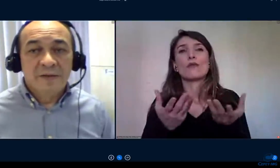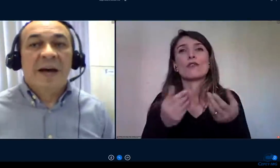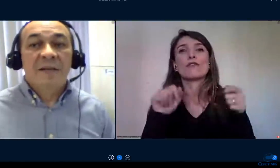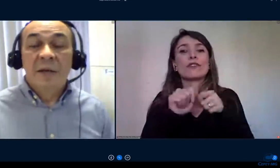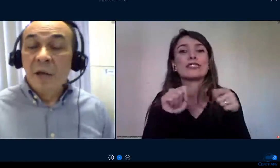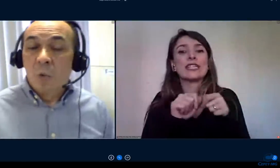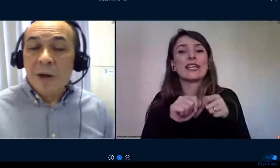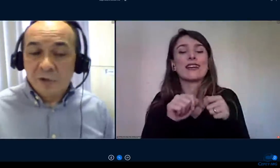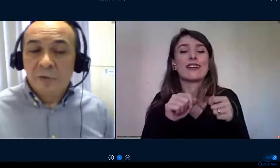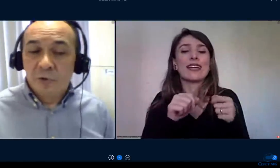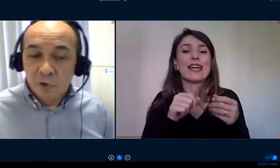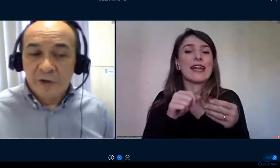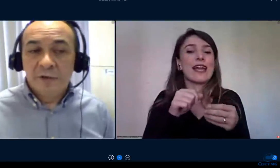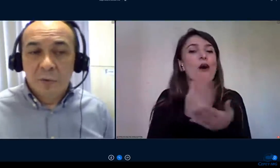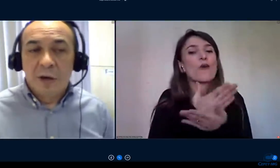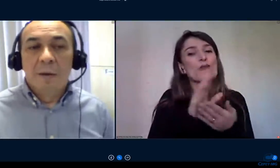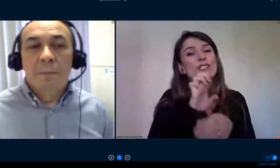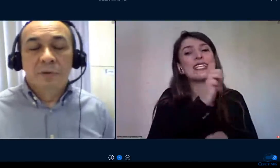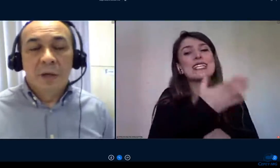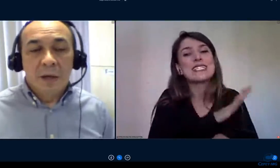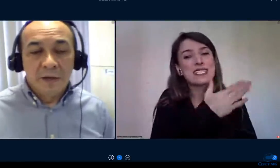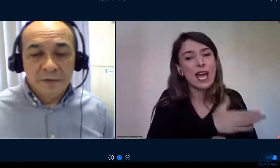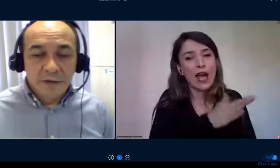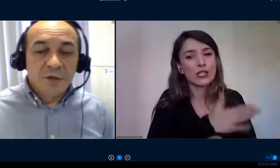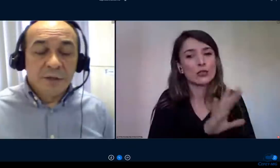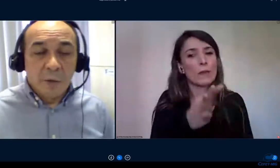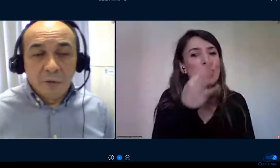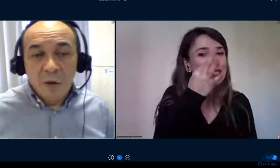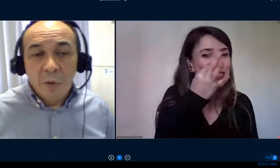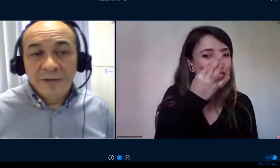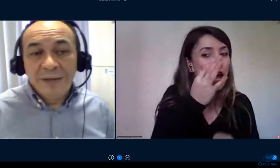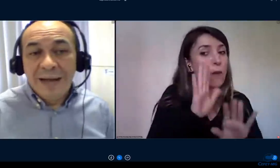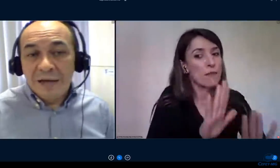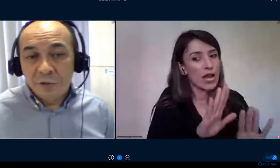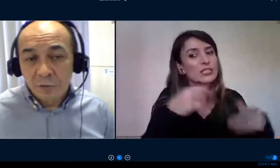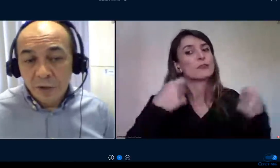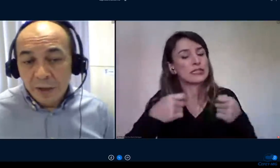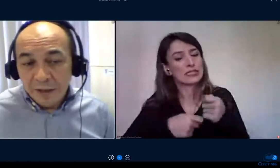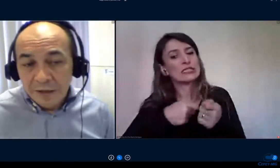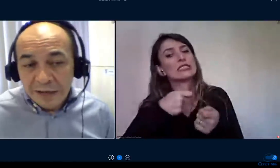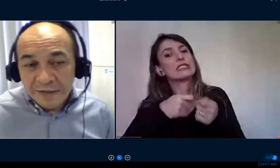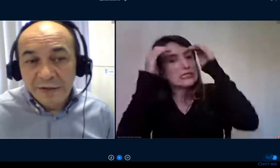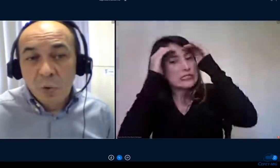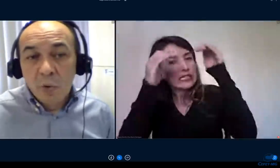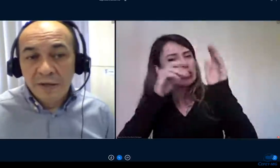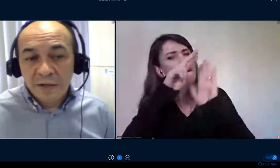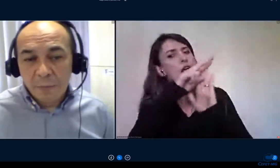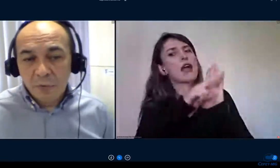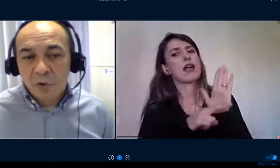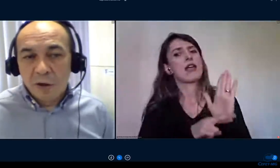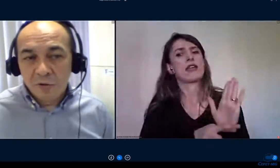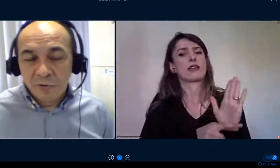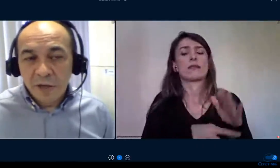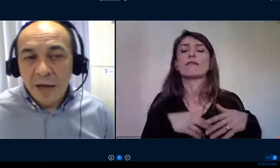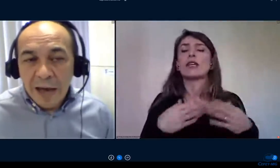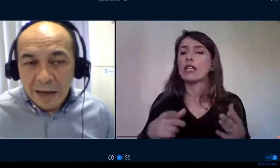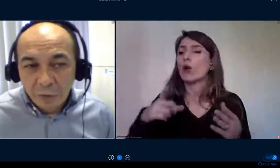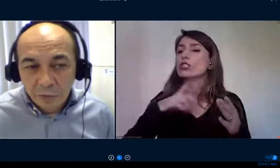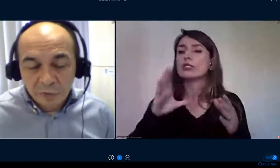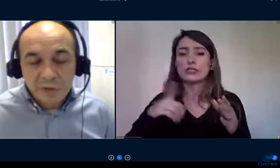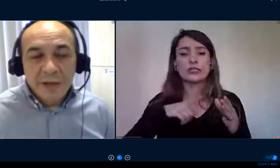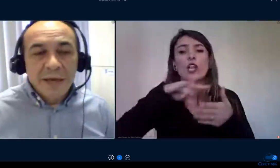presenciais com as condições que o campus exige então eu tenho esse lastro e essa segurança para os nossos